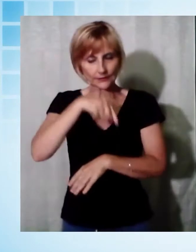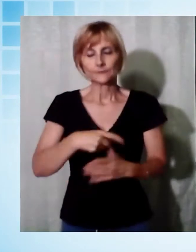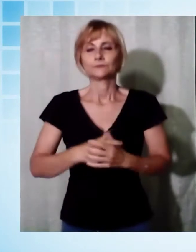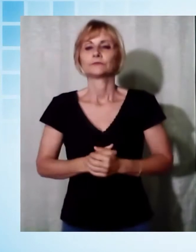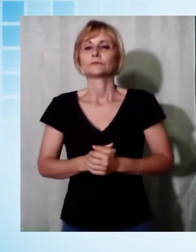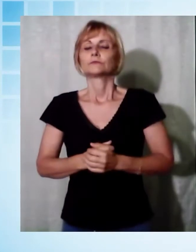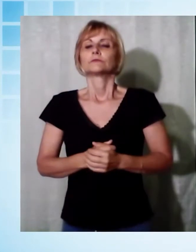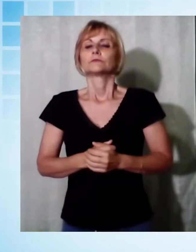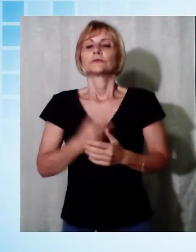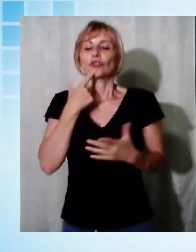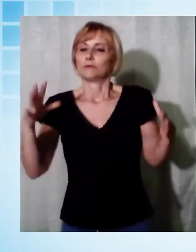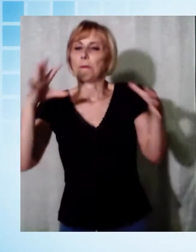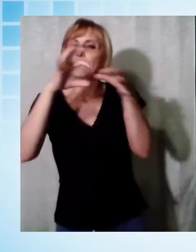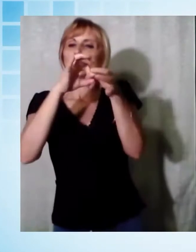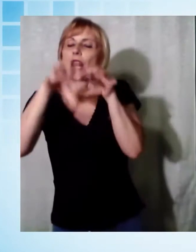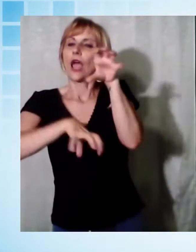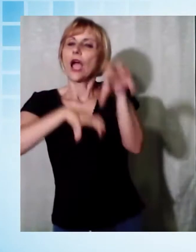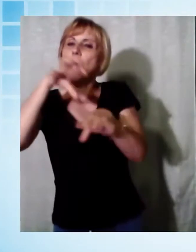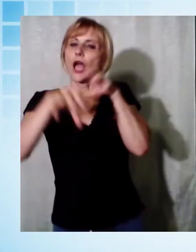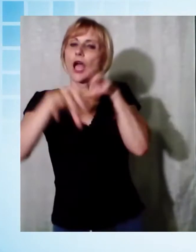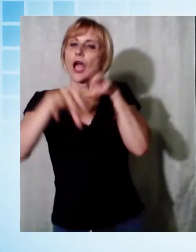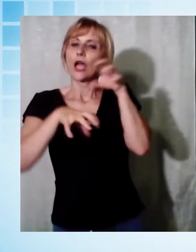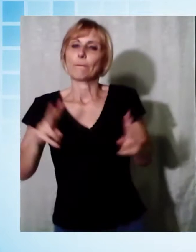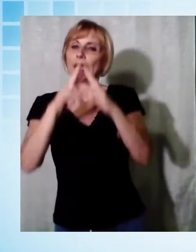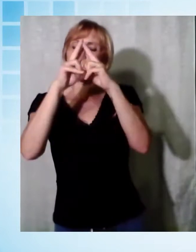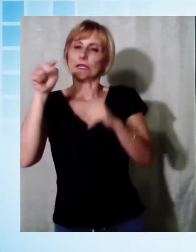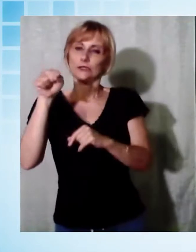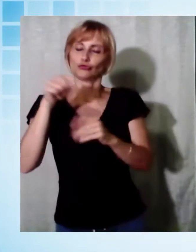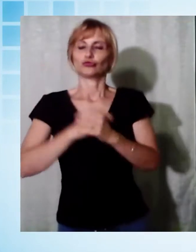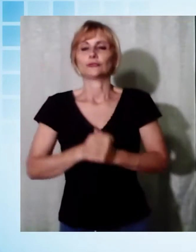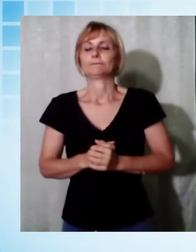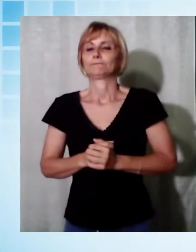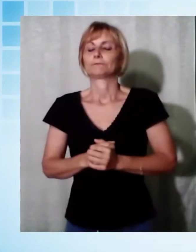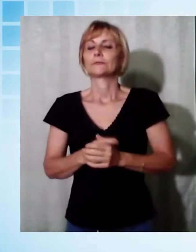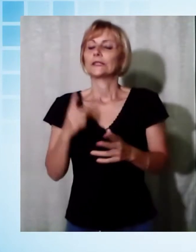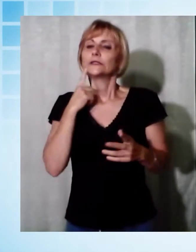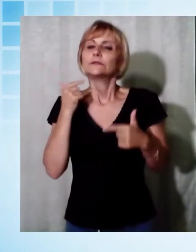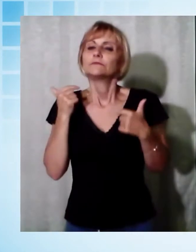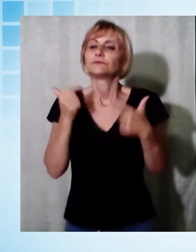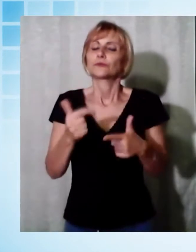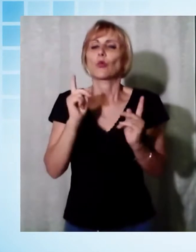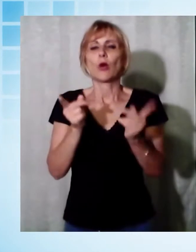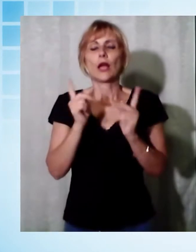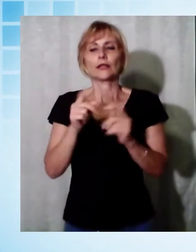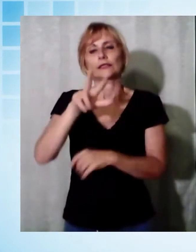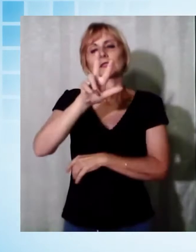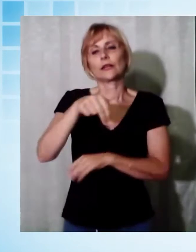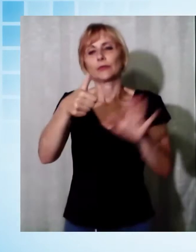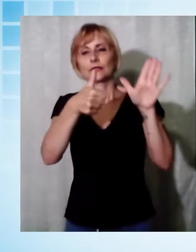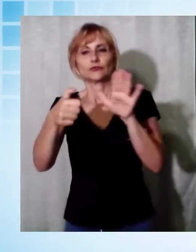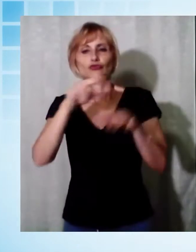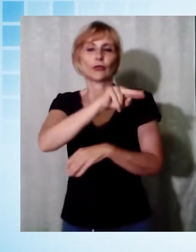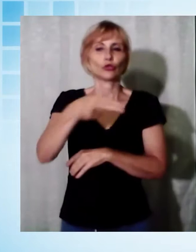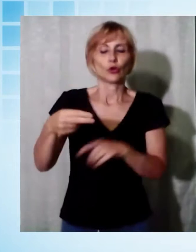francese Lion Club Paris Quartier Latin. Il service consiste nella consegna di 3.600 euro di buoni